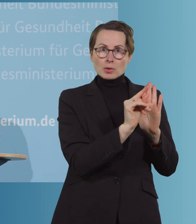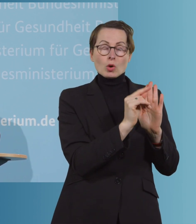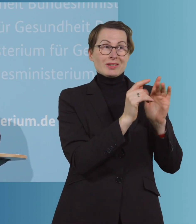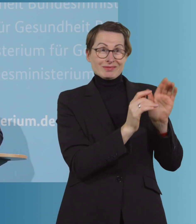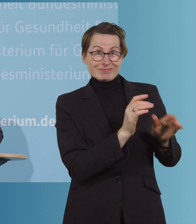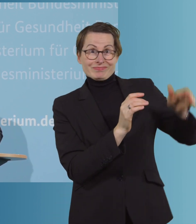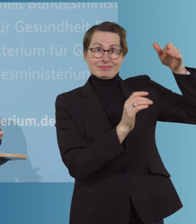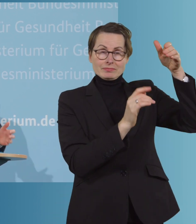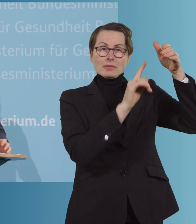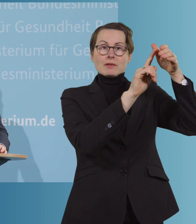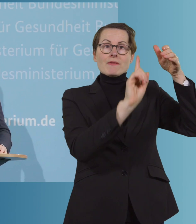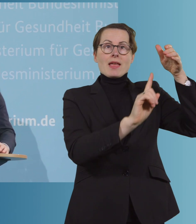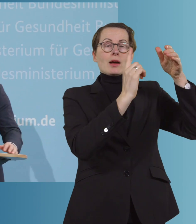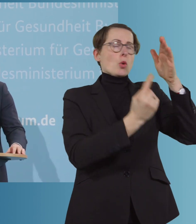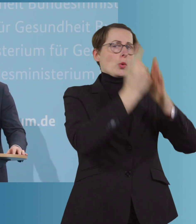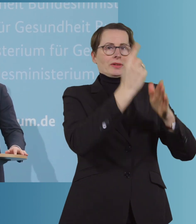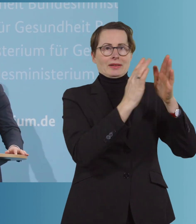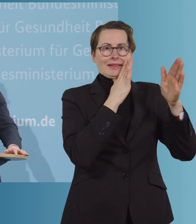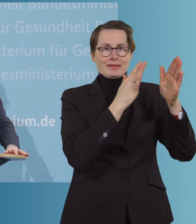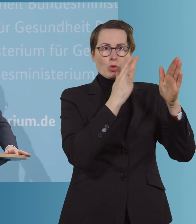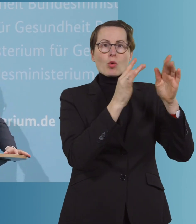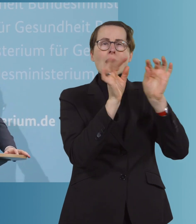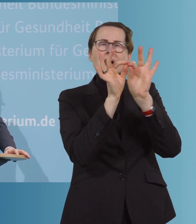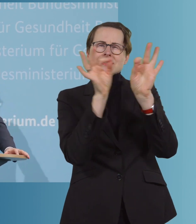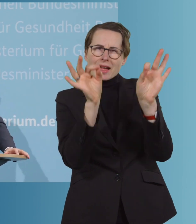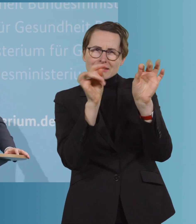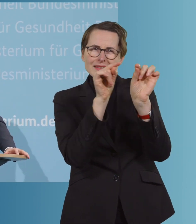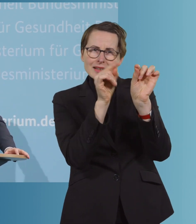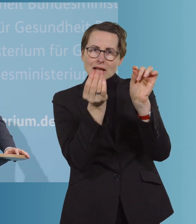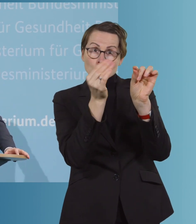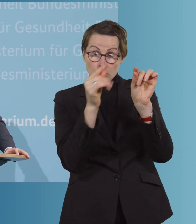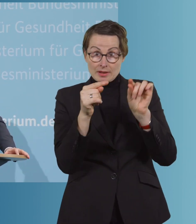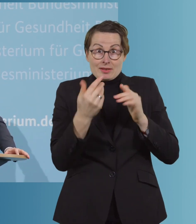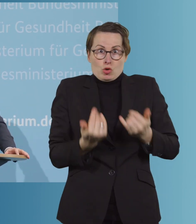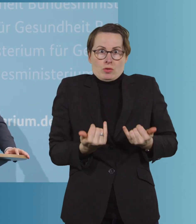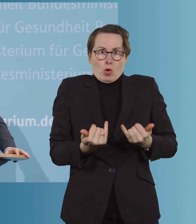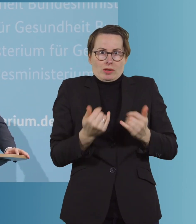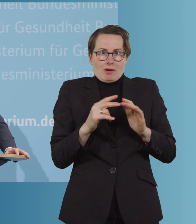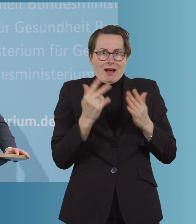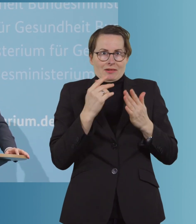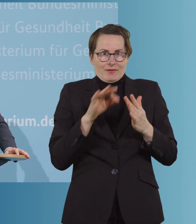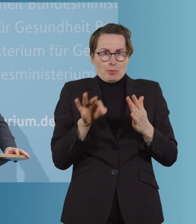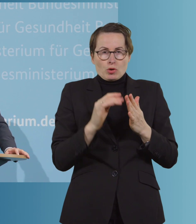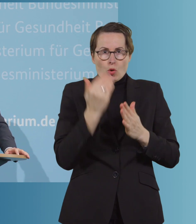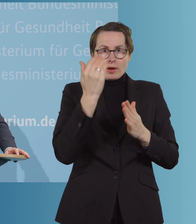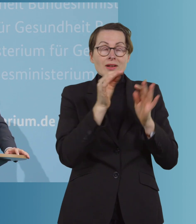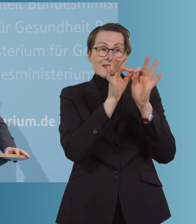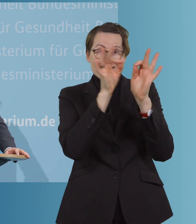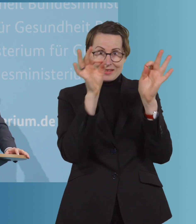Risiko haben. Und gleichzeitig, und der Satz steht übrigens auch neu in der Impfverordnung, kann, wenn dadurch Verwurf am